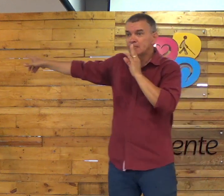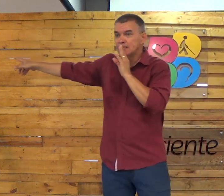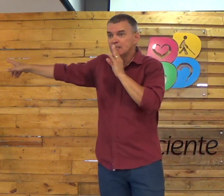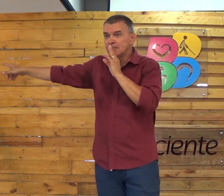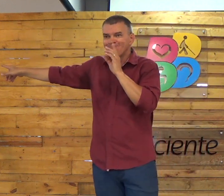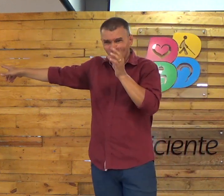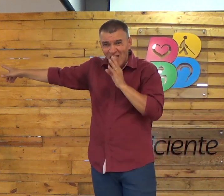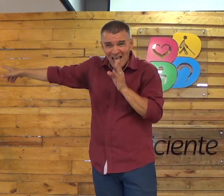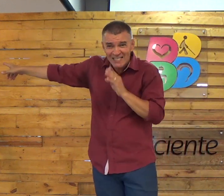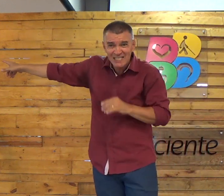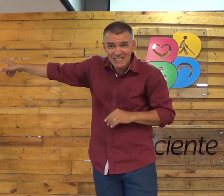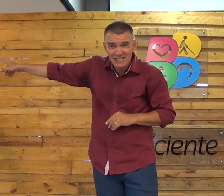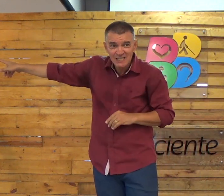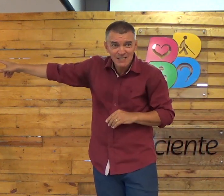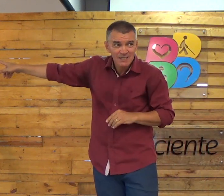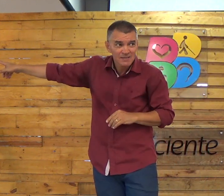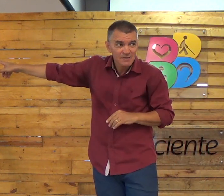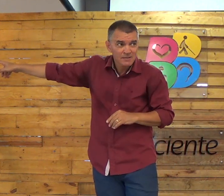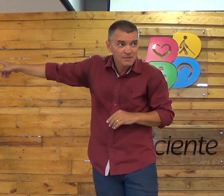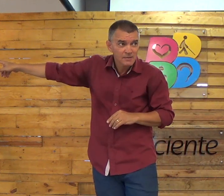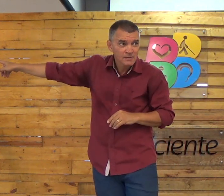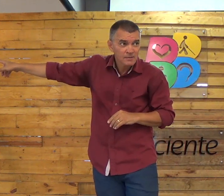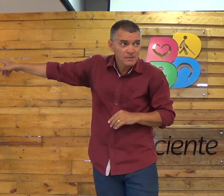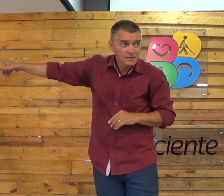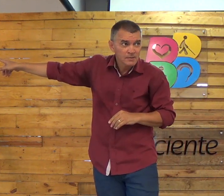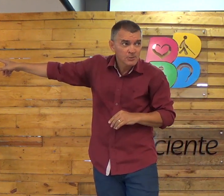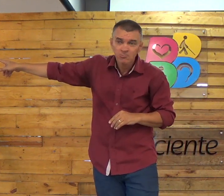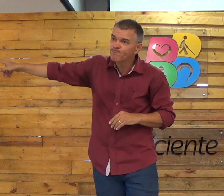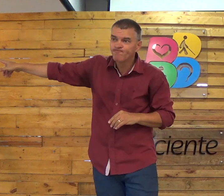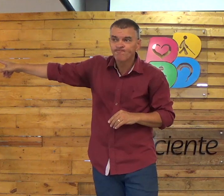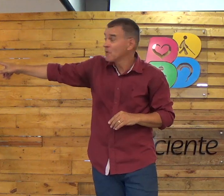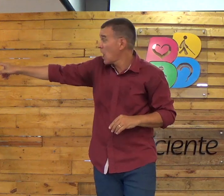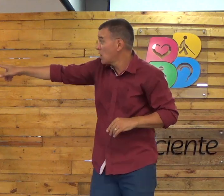Metaporfose? Já ouviu falar, já ouviu falar? Não?